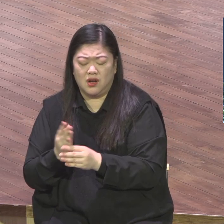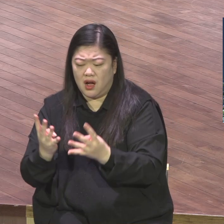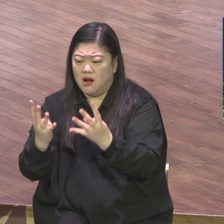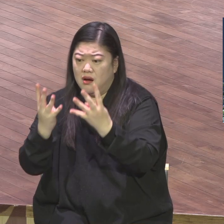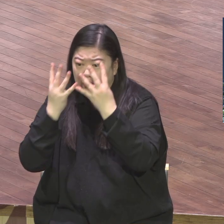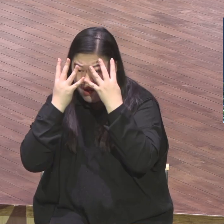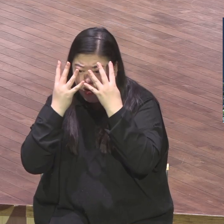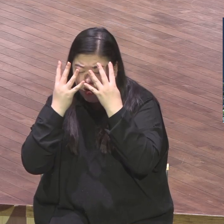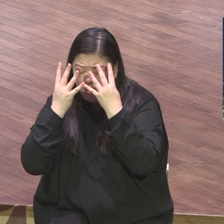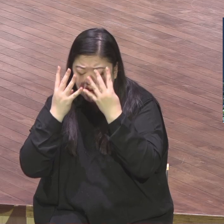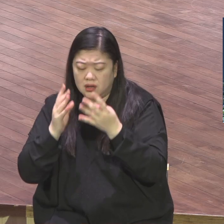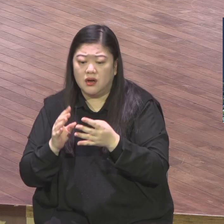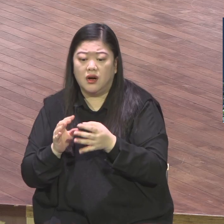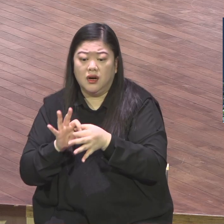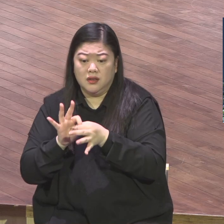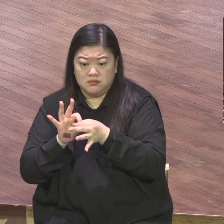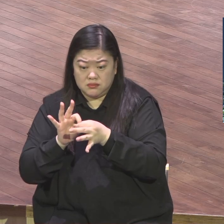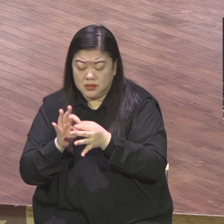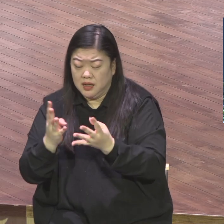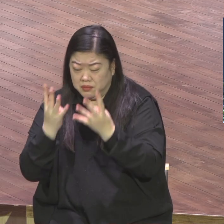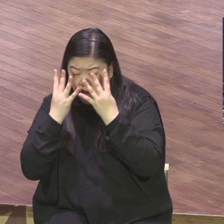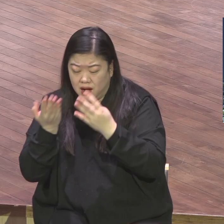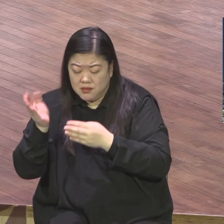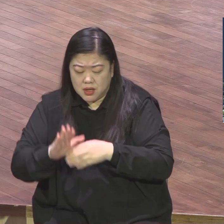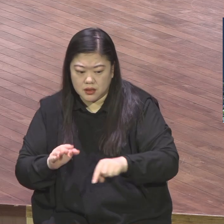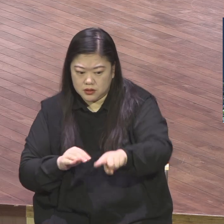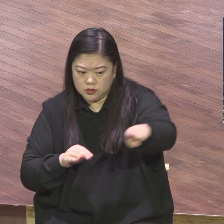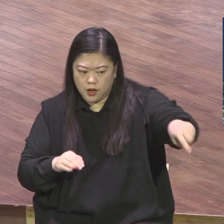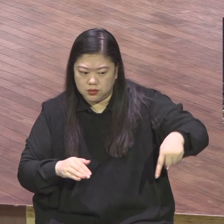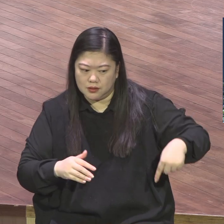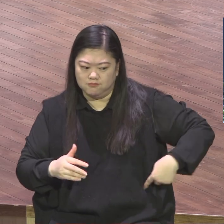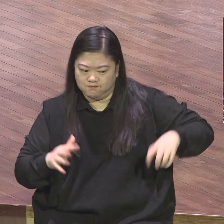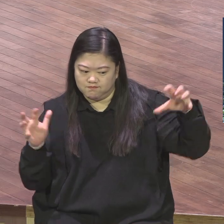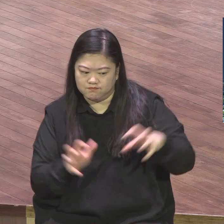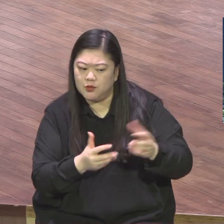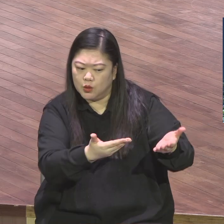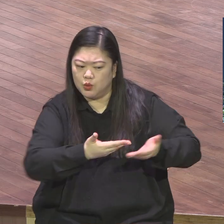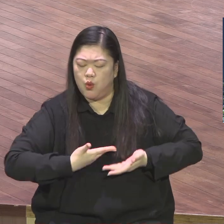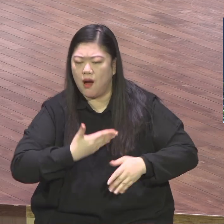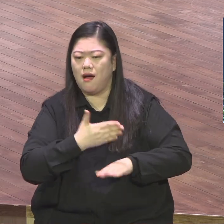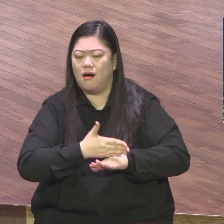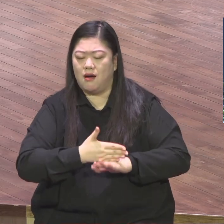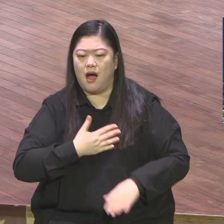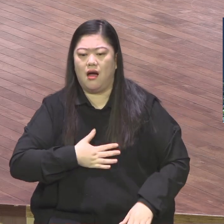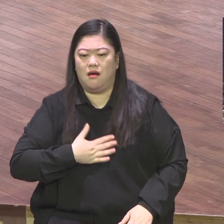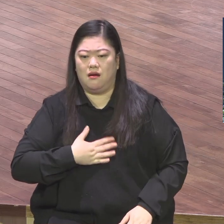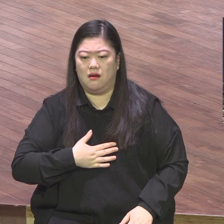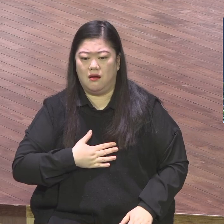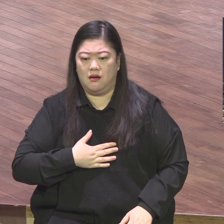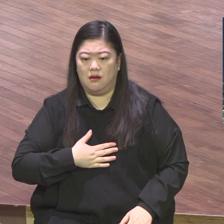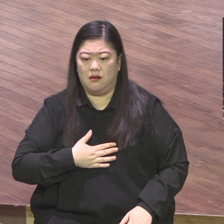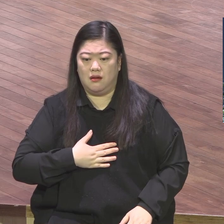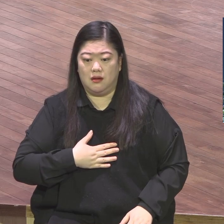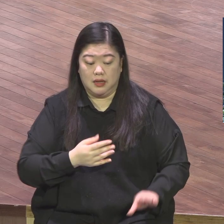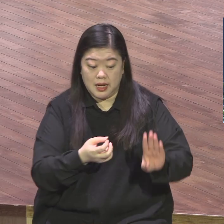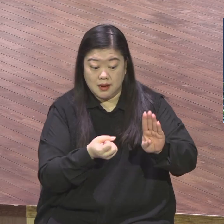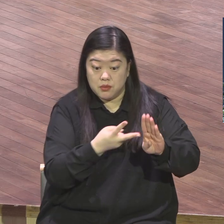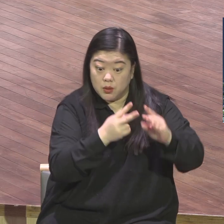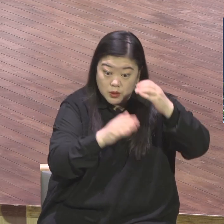빌리포교의 성도들이 동력했다고 밝혀 있습니다. 그들은 감옥에 갇혀있던 바울을 위해서 중부